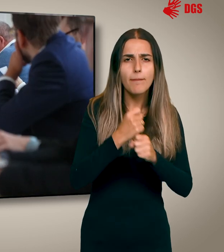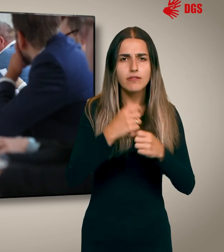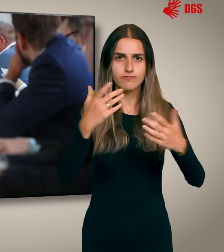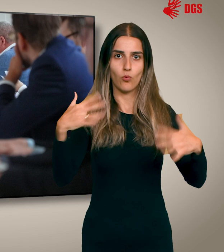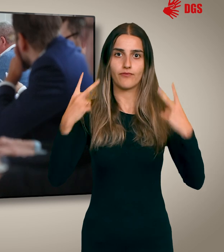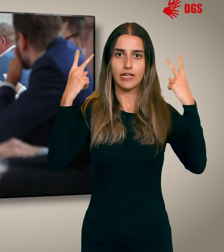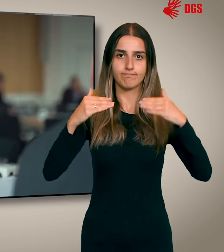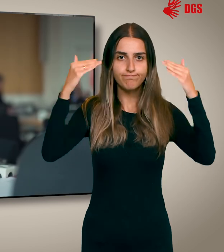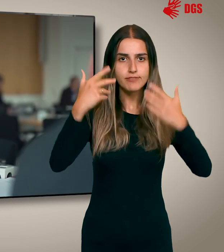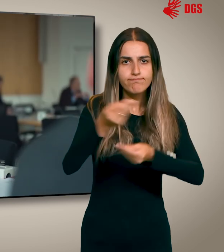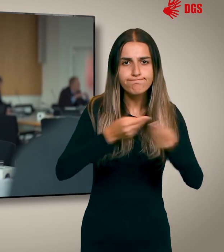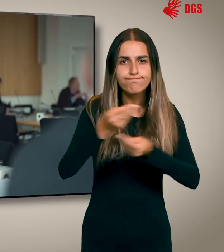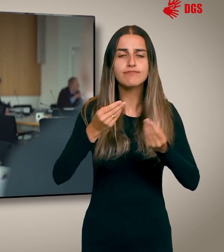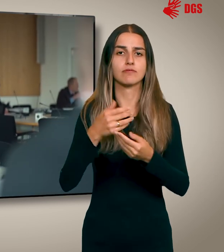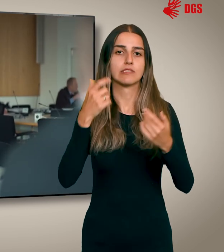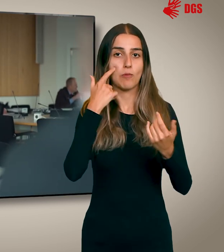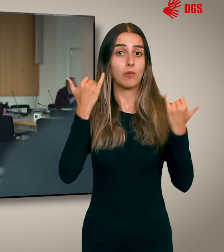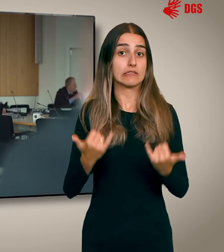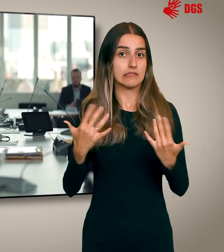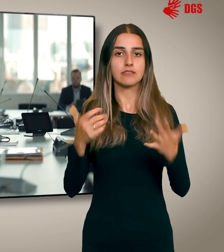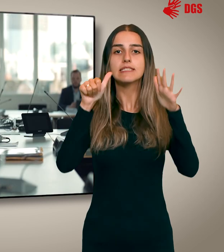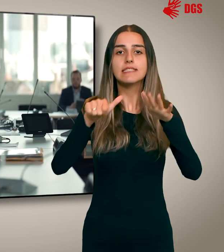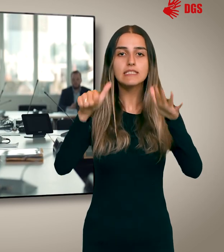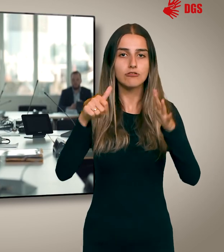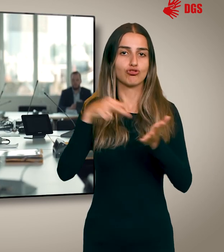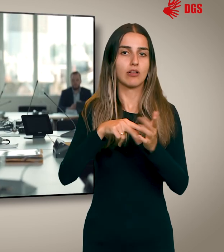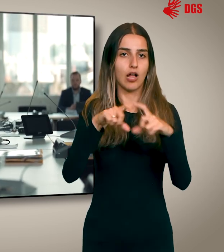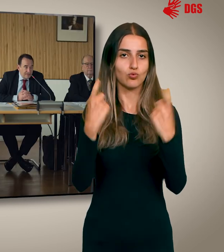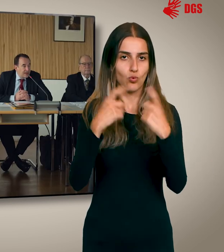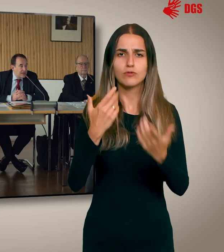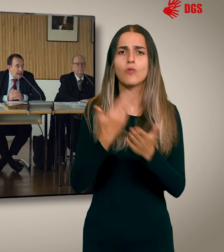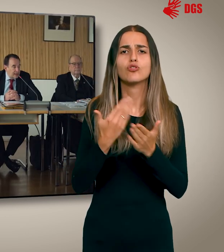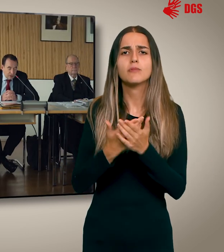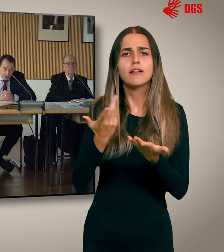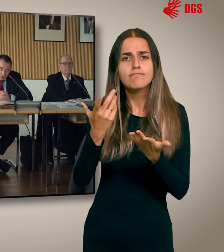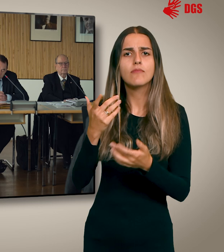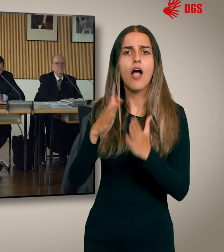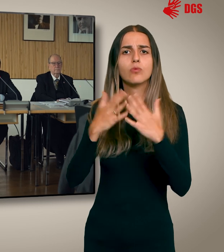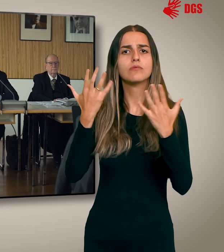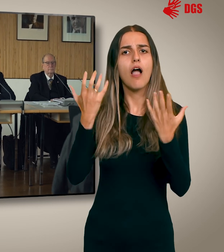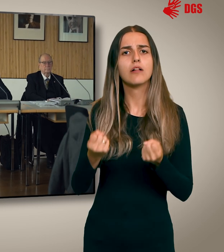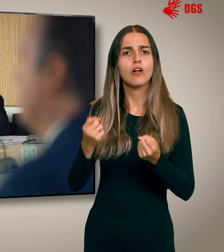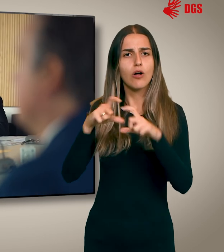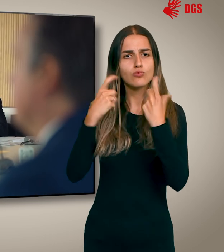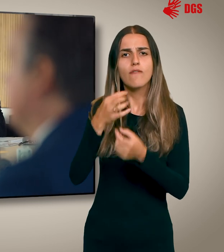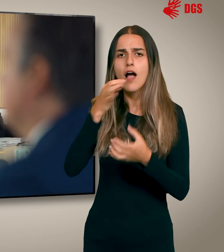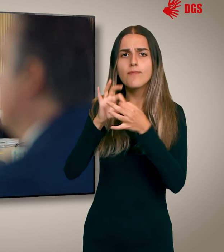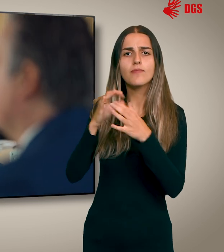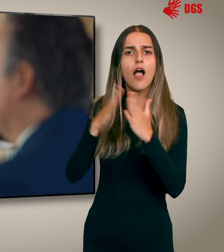Vordergrund. Aktuell gibt es 16 ständige Ausschüsse, darunter beispielsweise den Haushaltsausschuss für Fragen der Haushalts- und